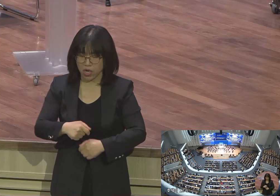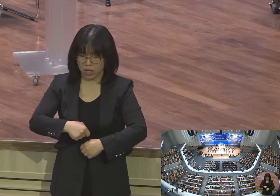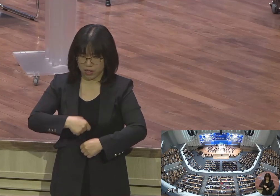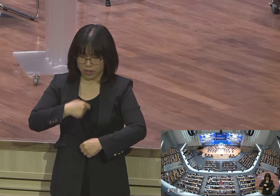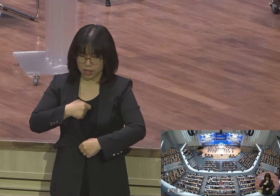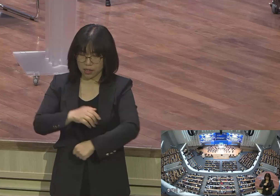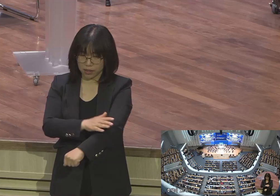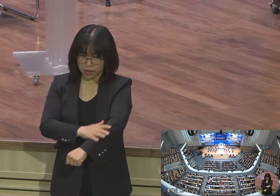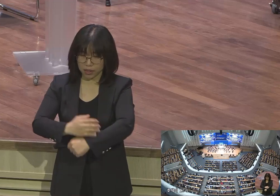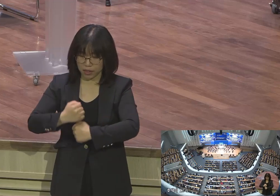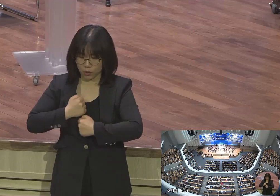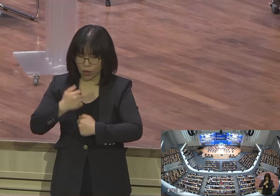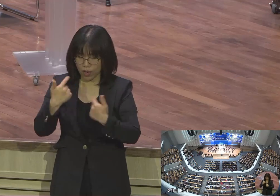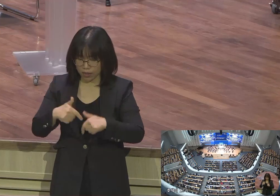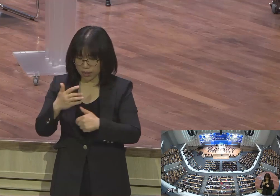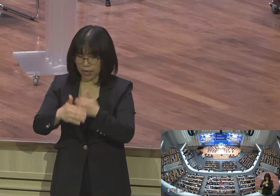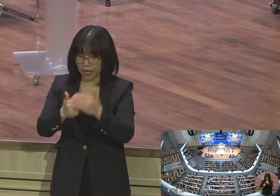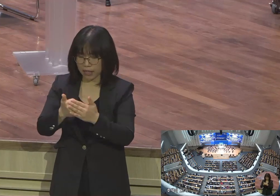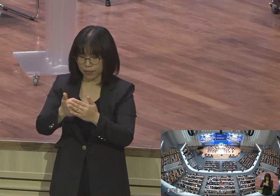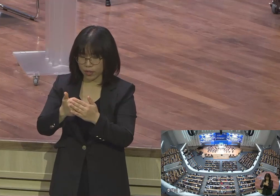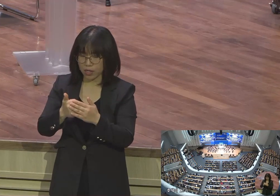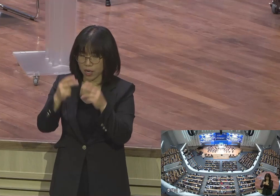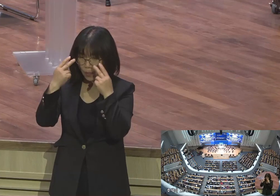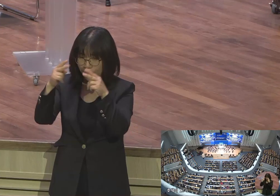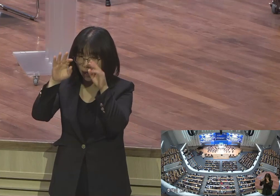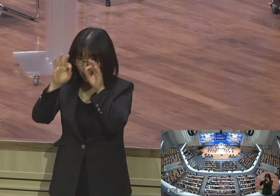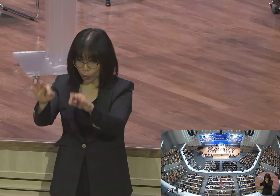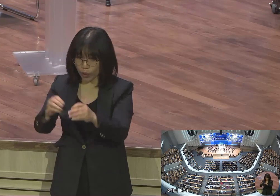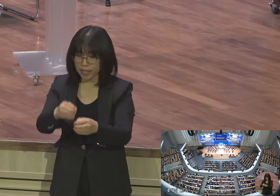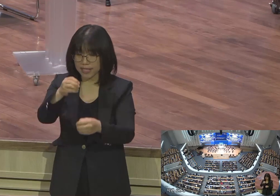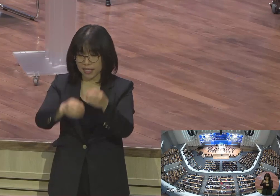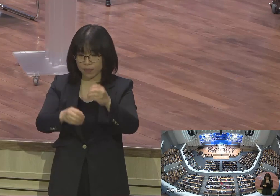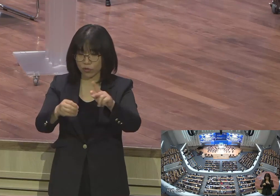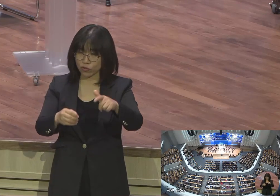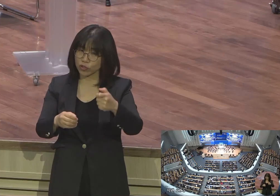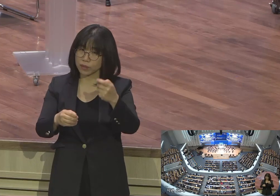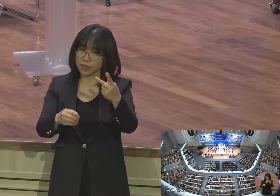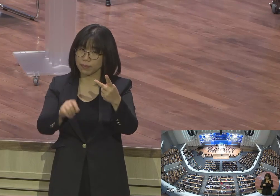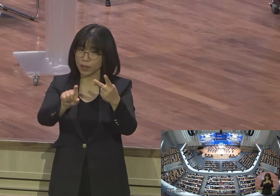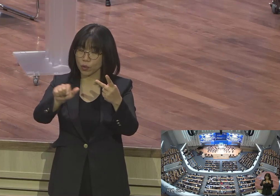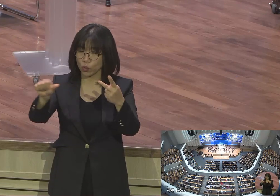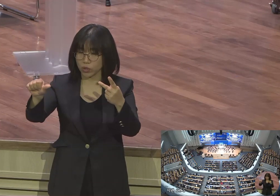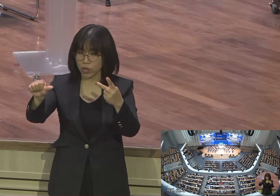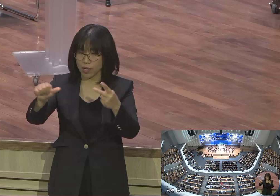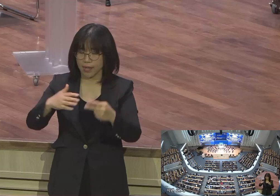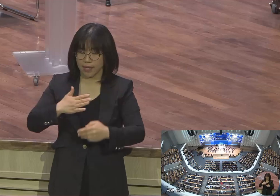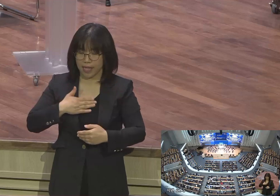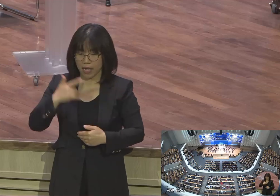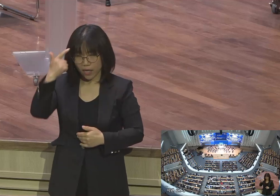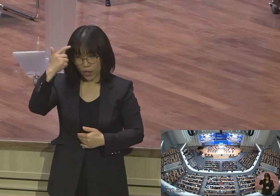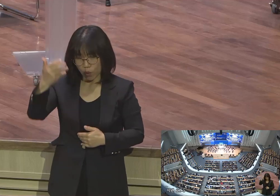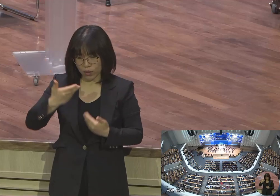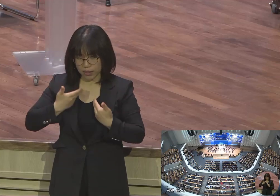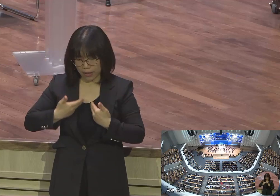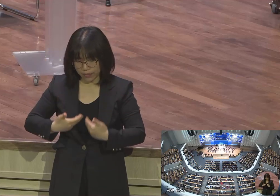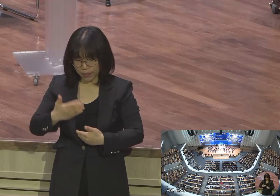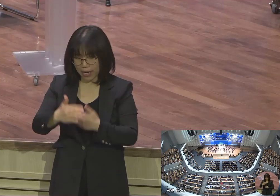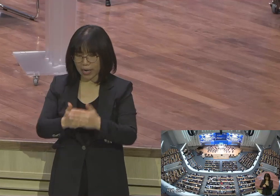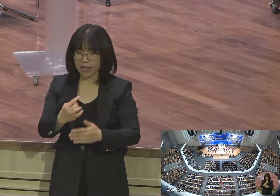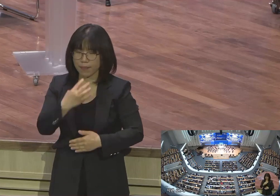하나님을 바랄지니라 10편 62편 5절에는 나의 영혼아 잠잠히 하나님만 바라라 무릇 나의 소망이